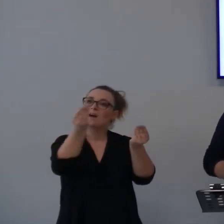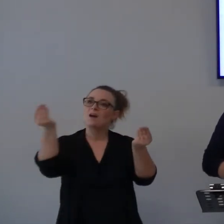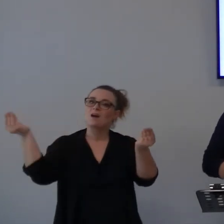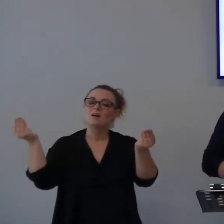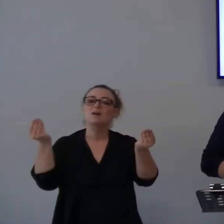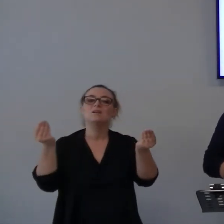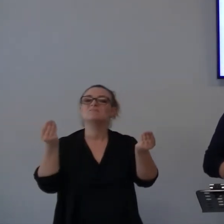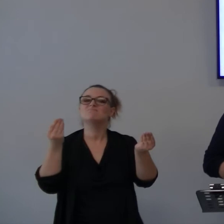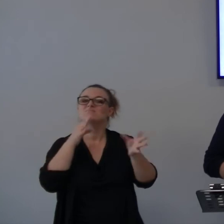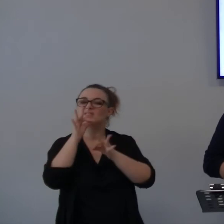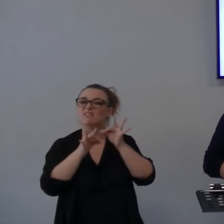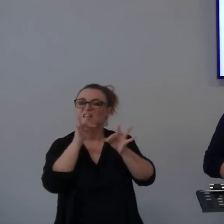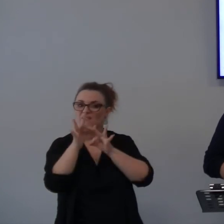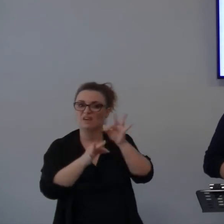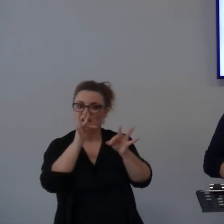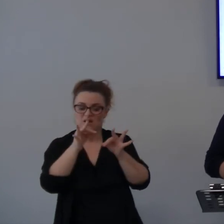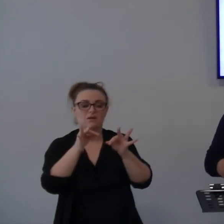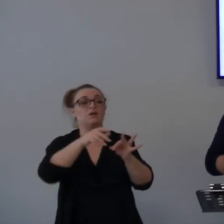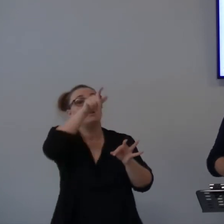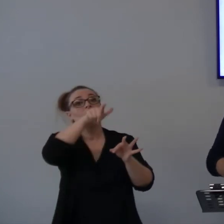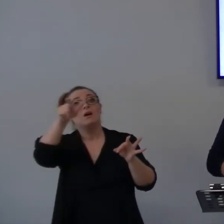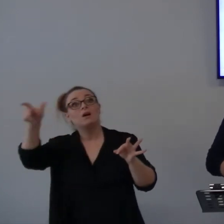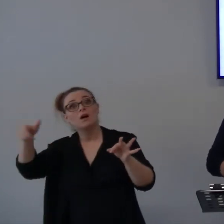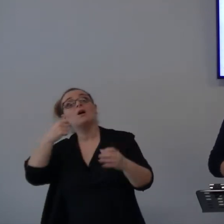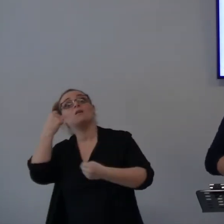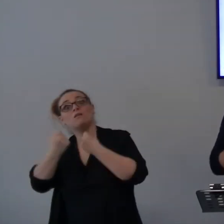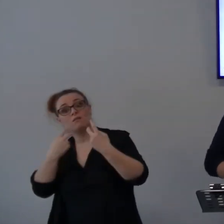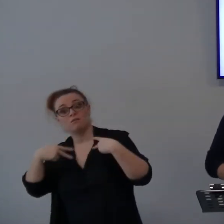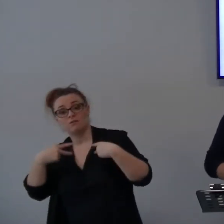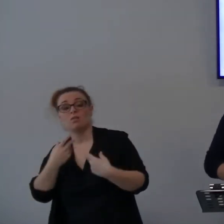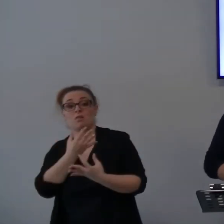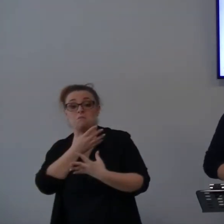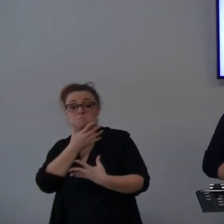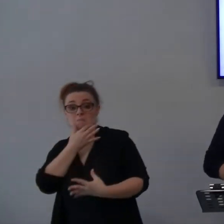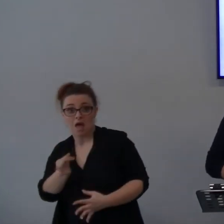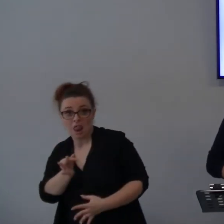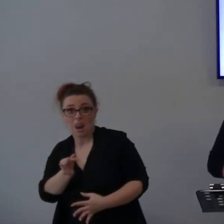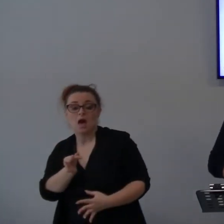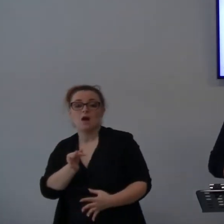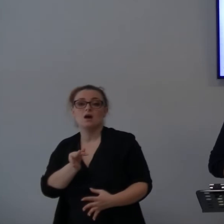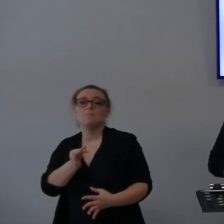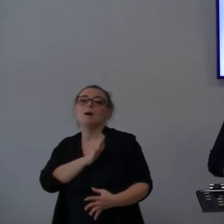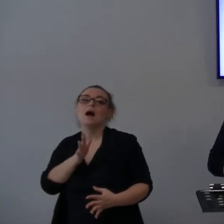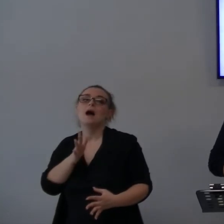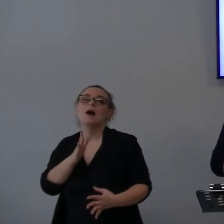veritevoli di essere celebrate. E la lode è appunto celebrare questi